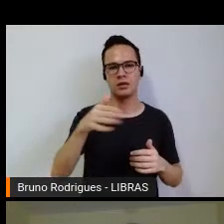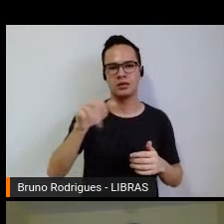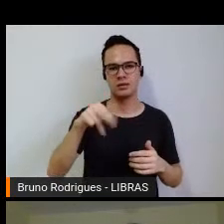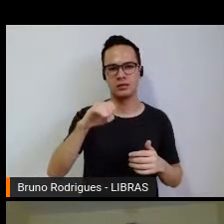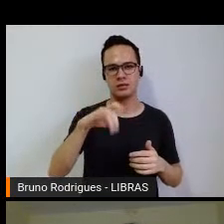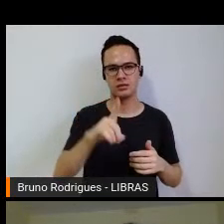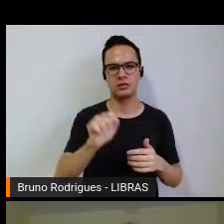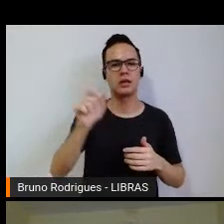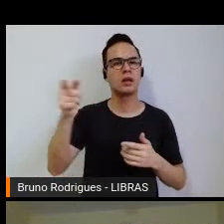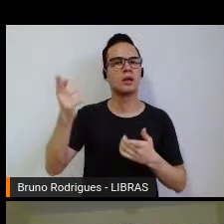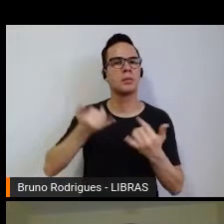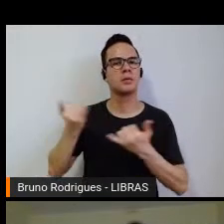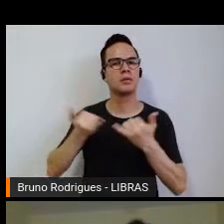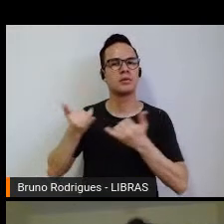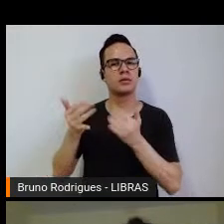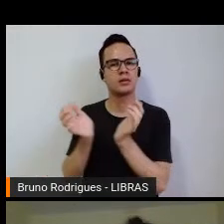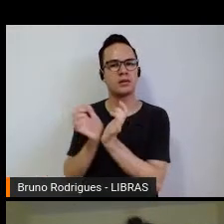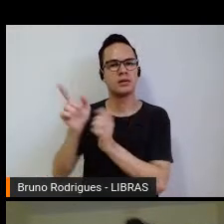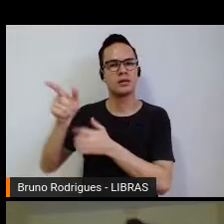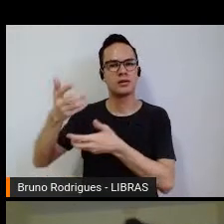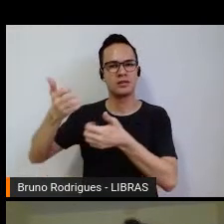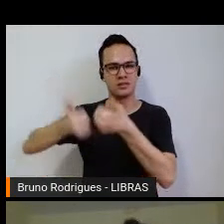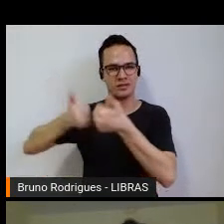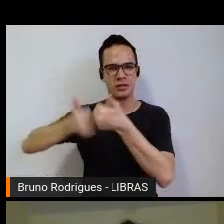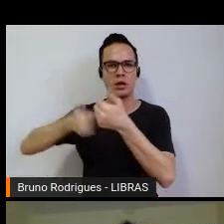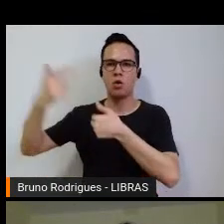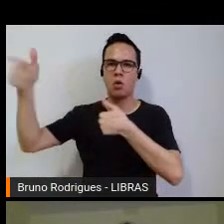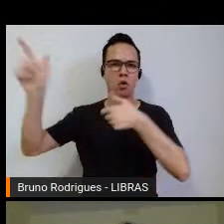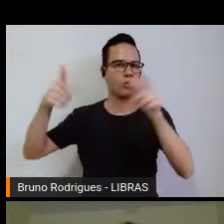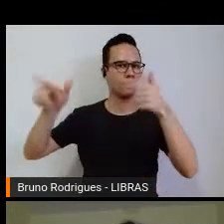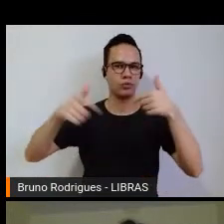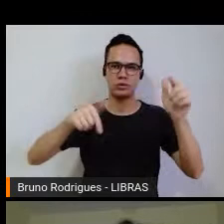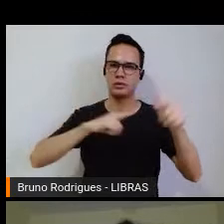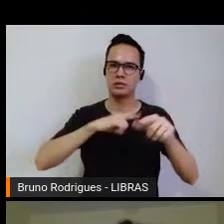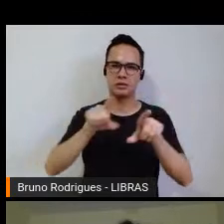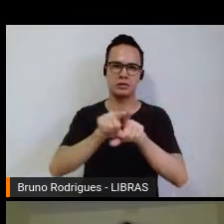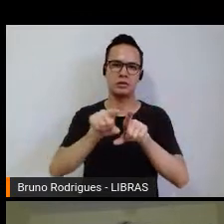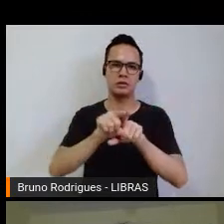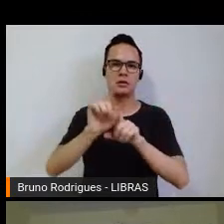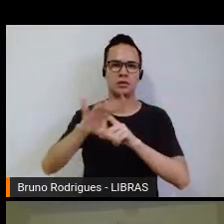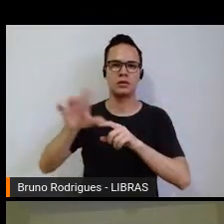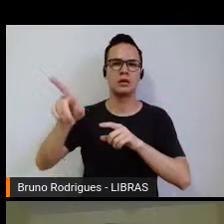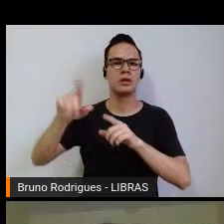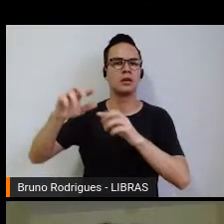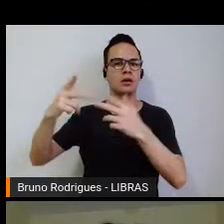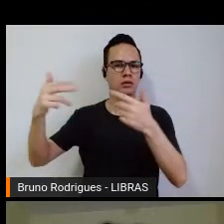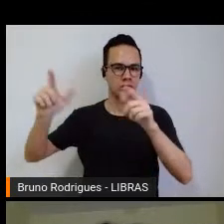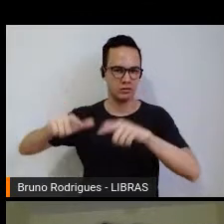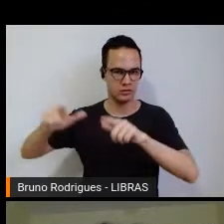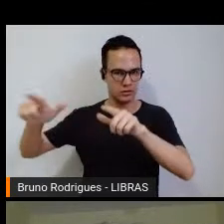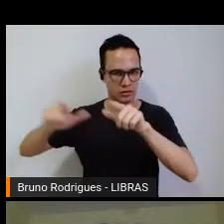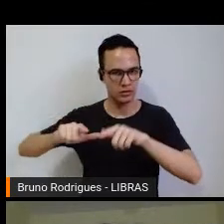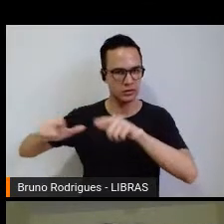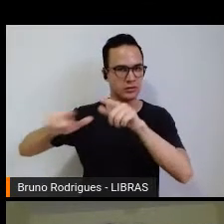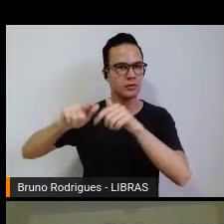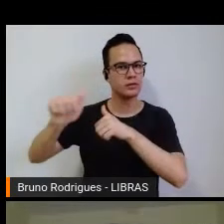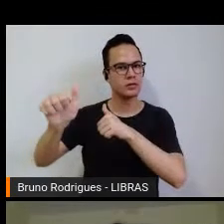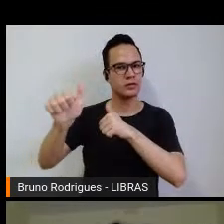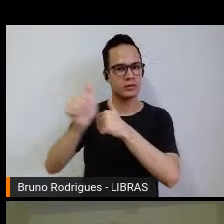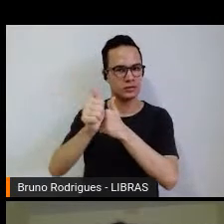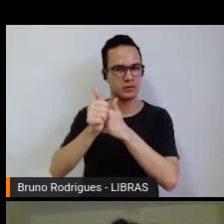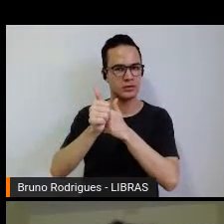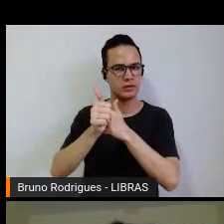desse time, soube de outros times que aconteceram não só em GQ, mas também em outras regiões